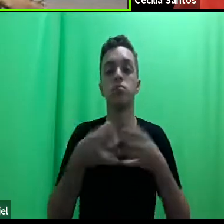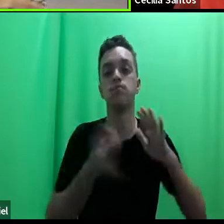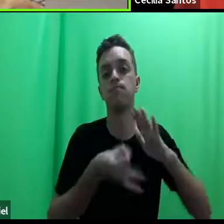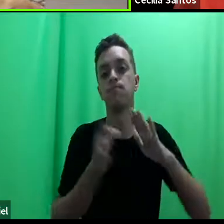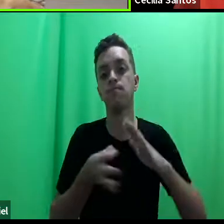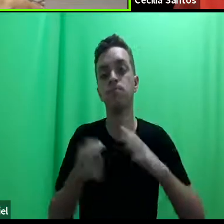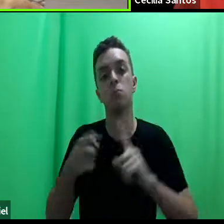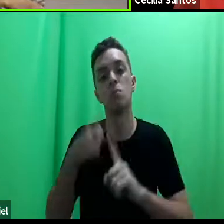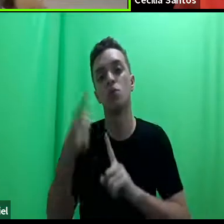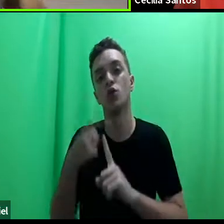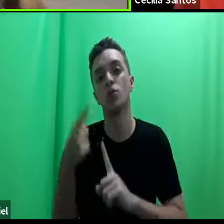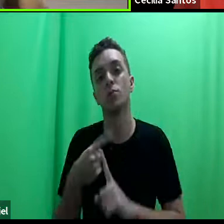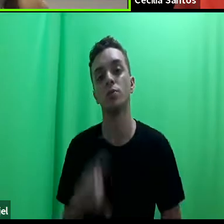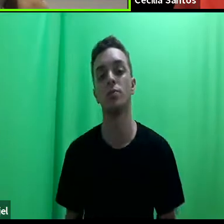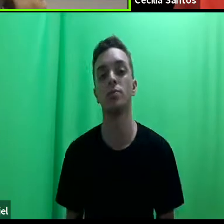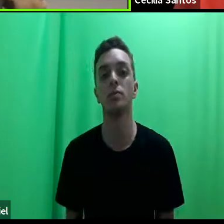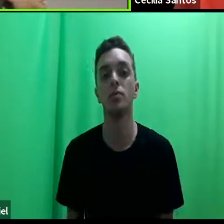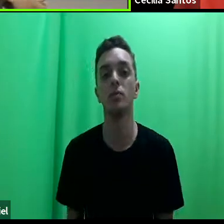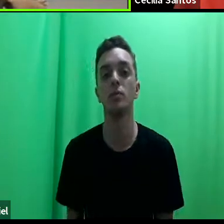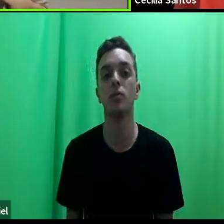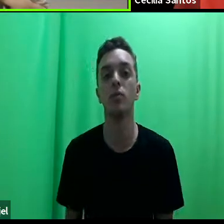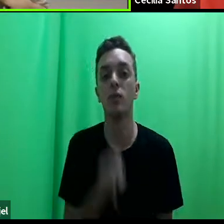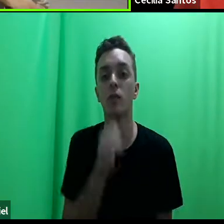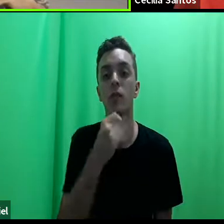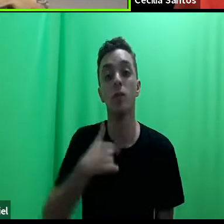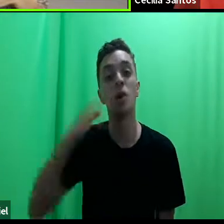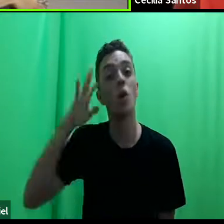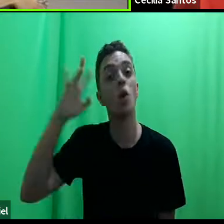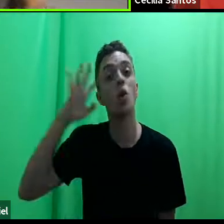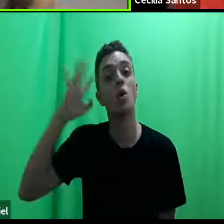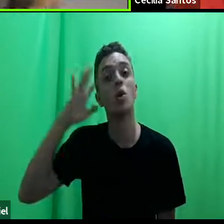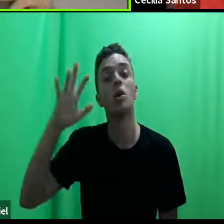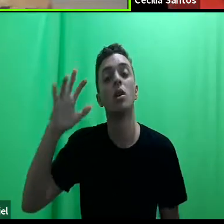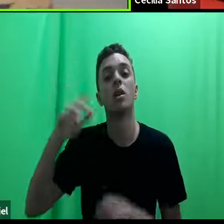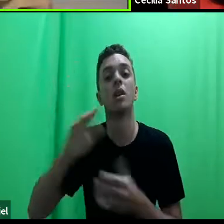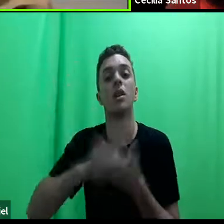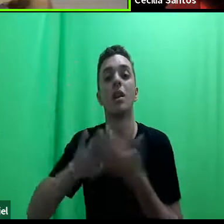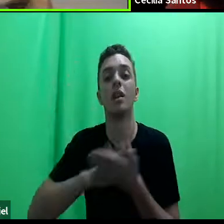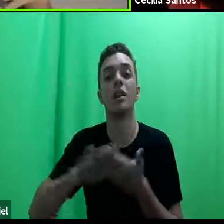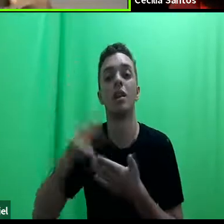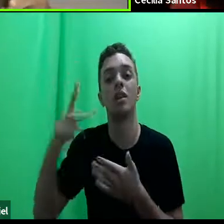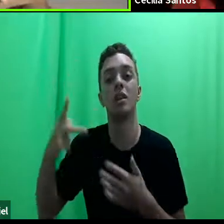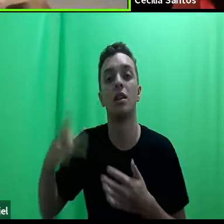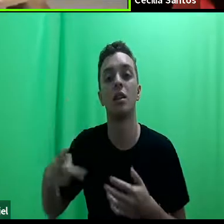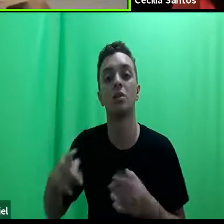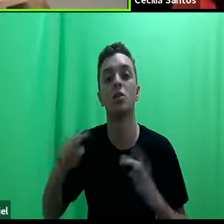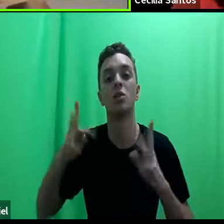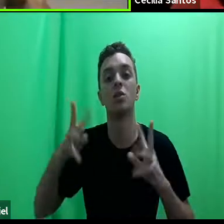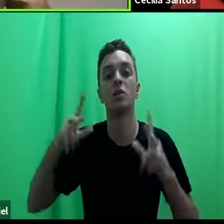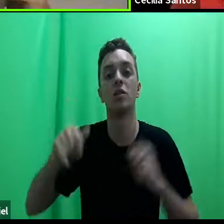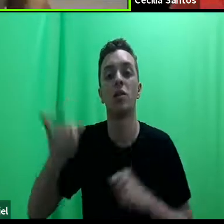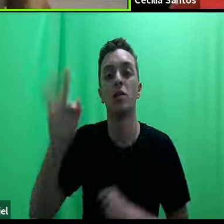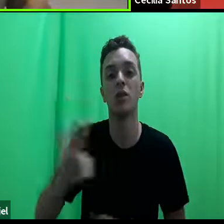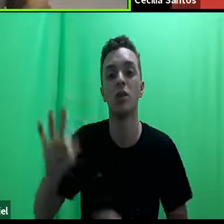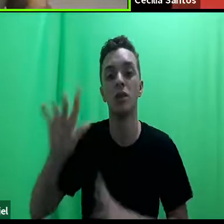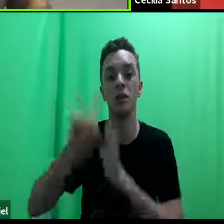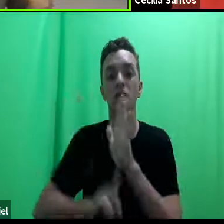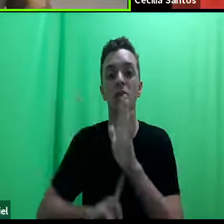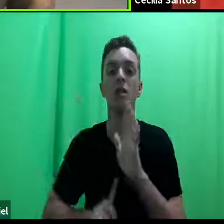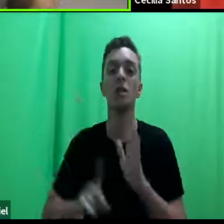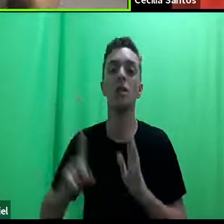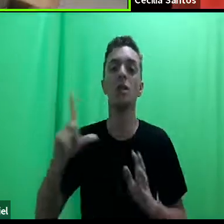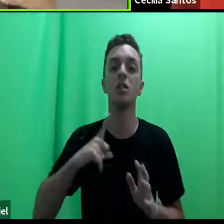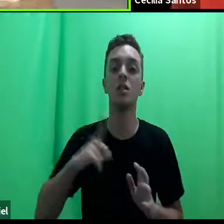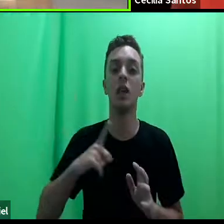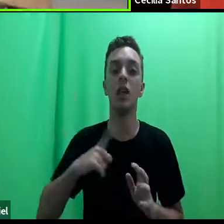imagino que, mas nenhuma delas enfrenta o fato de que todas as faculdades de direito que possuem clínicas certamente são aquelas